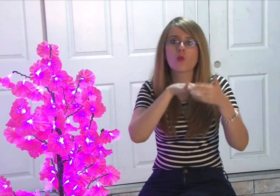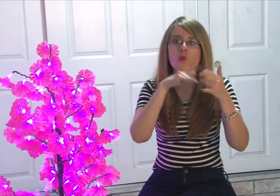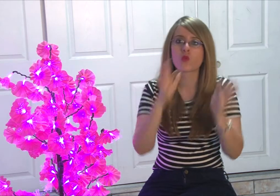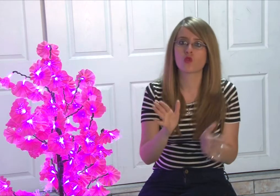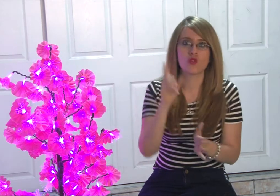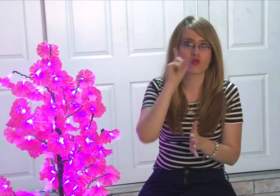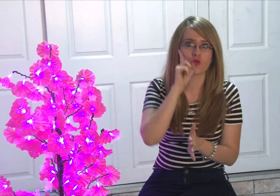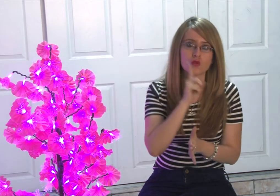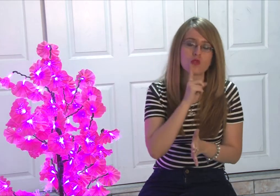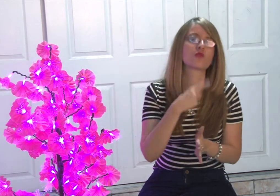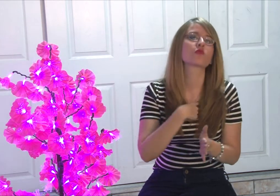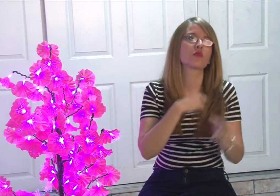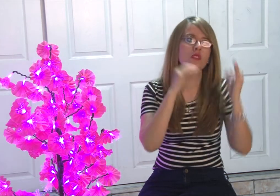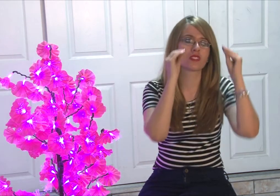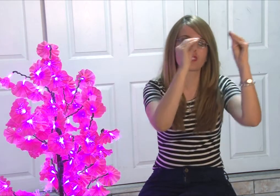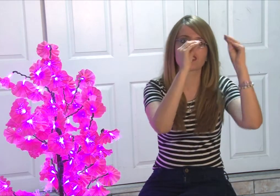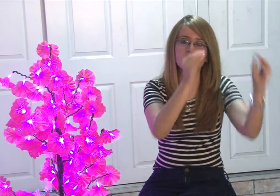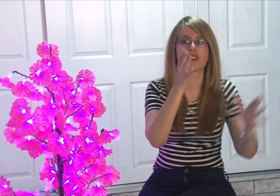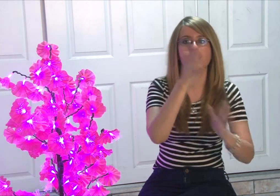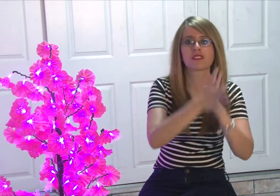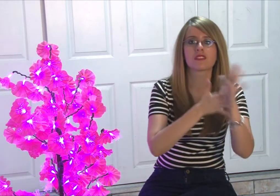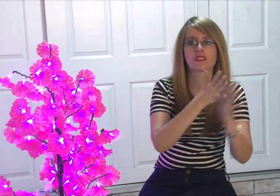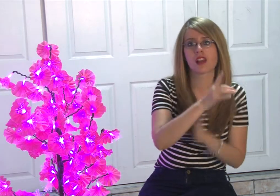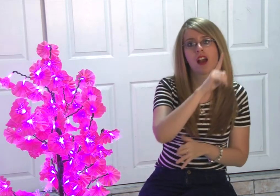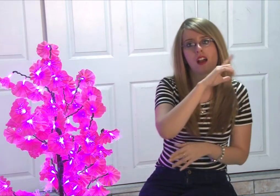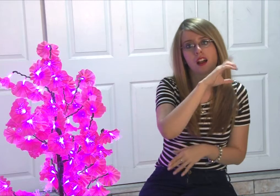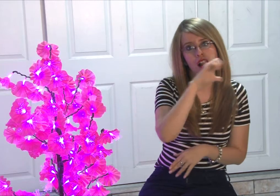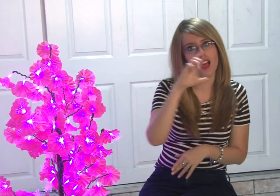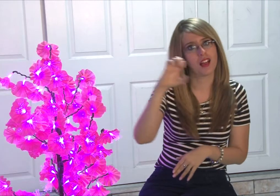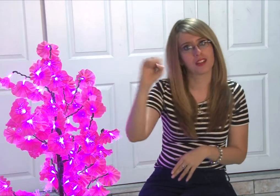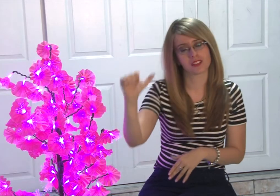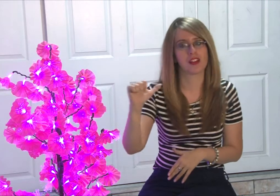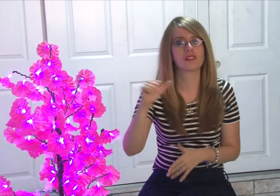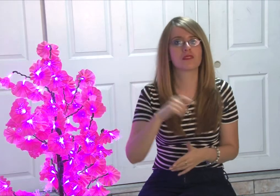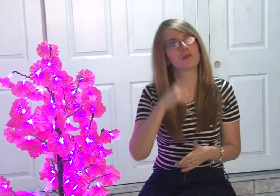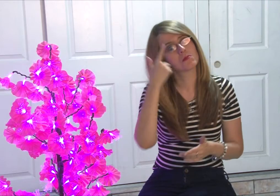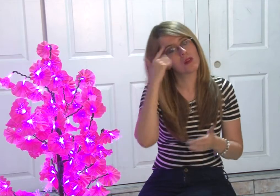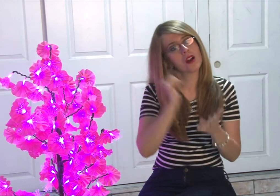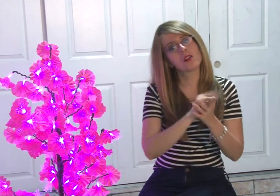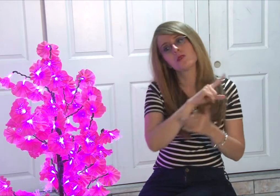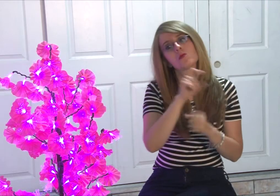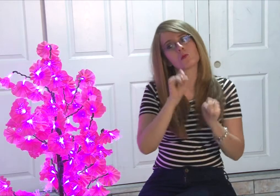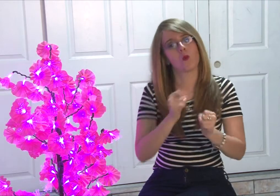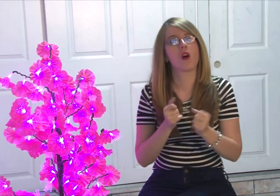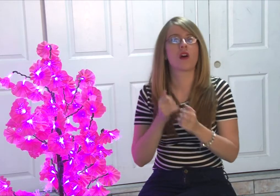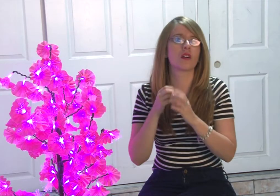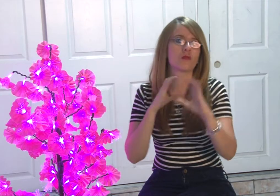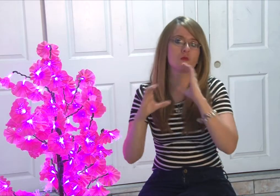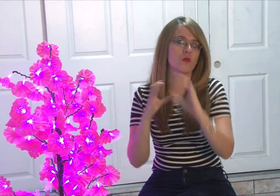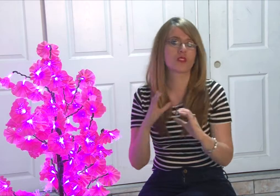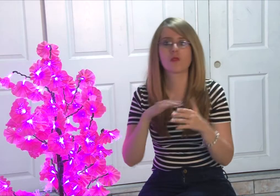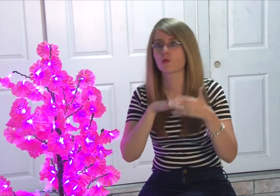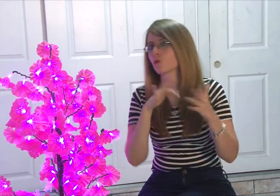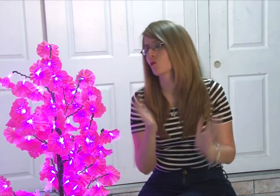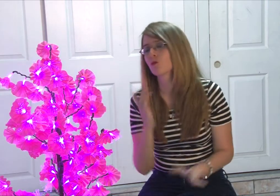se puedan comunicar con sus alumnos, con las personas sordos en lengua de señas salvadoreñas y puedan